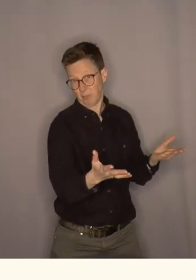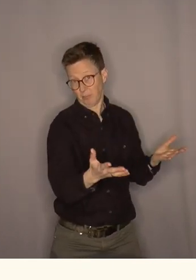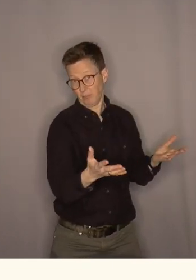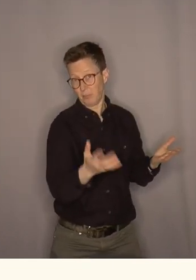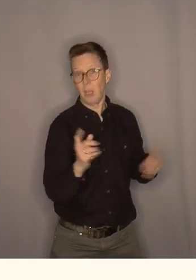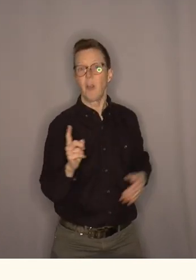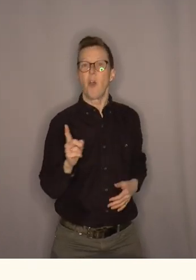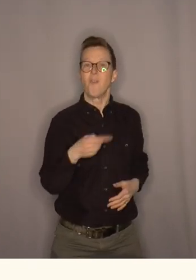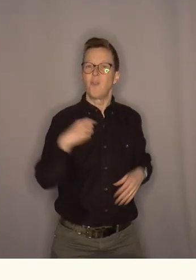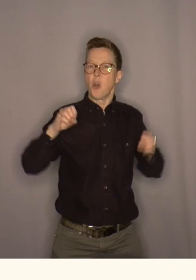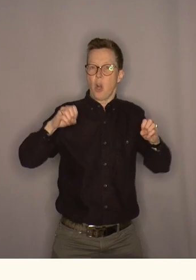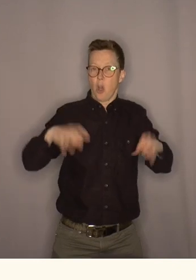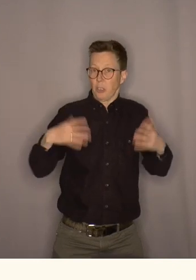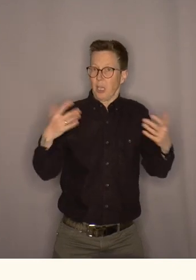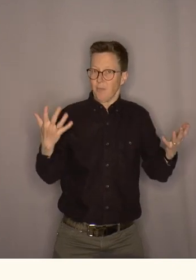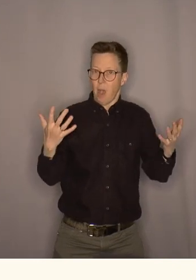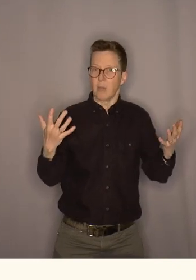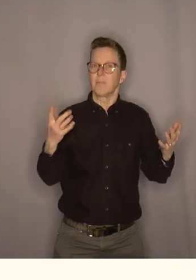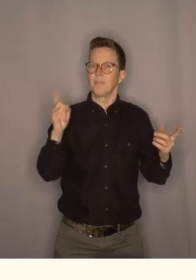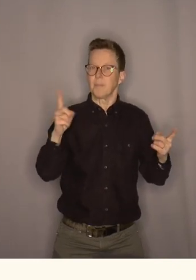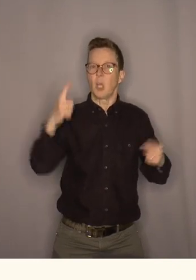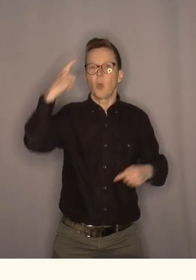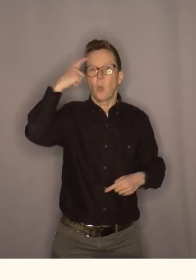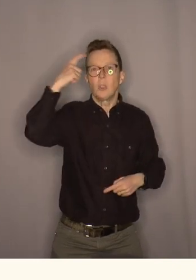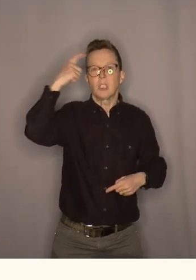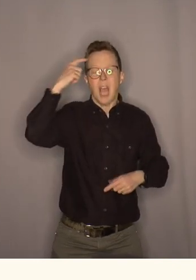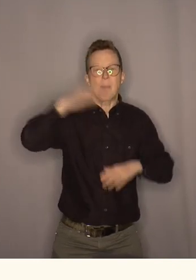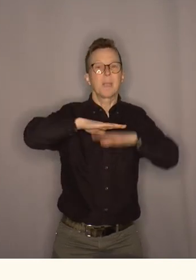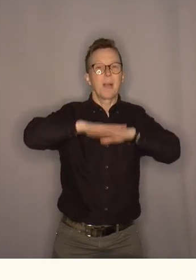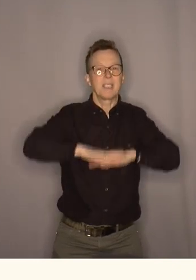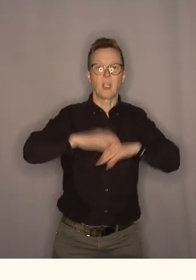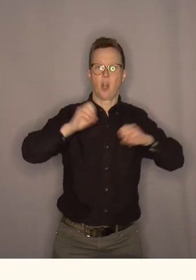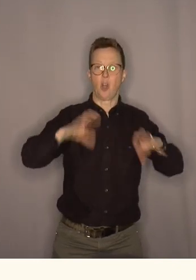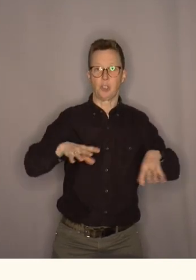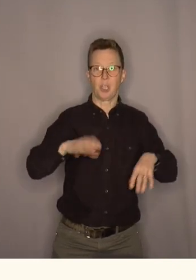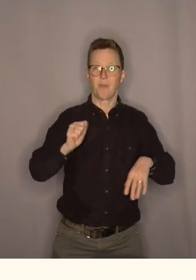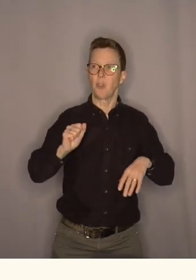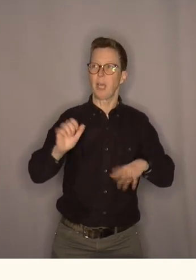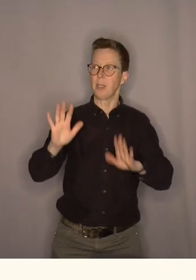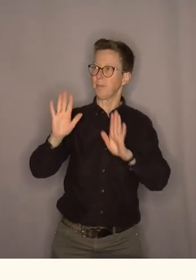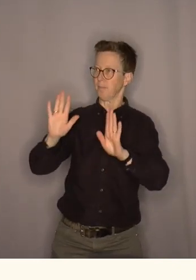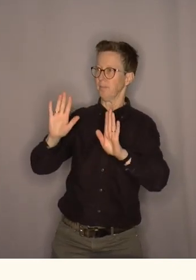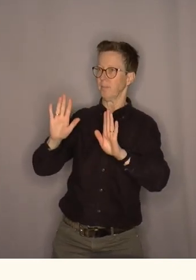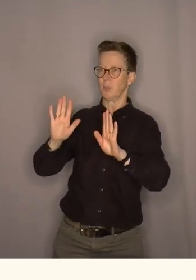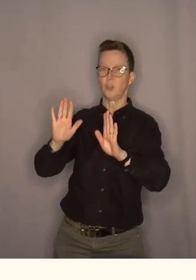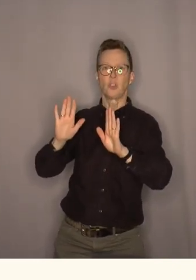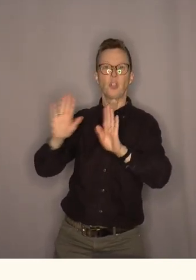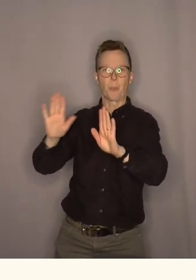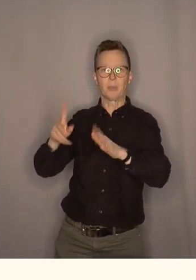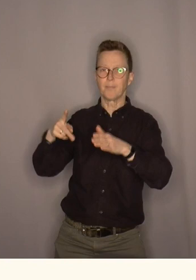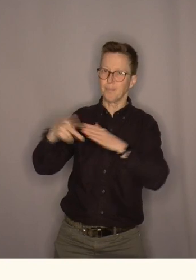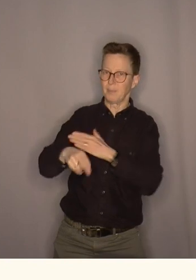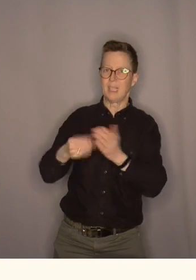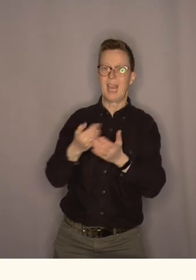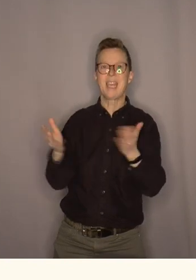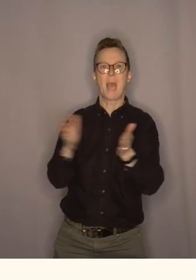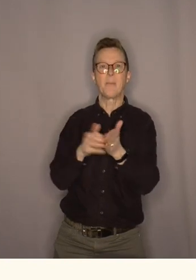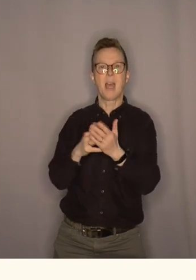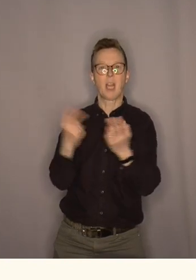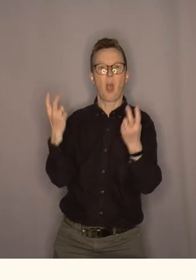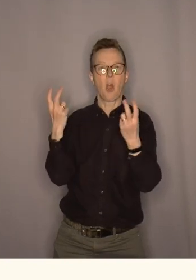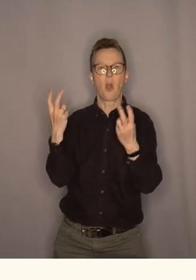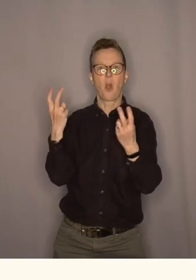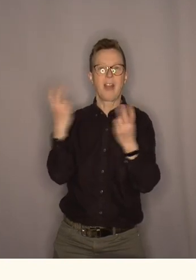vår løsning den er derimot kunnskapsbasert for det å si nei til mer oljeretting det er å si ja til klimaforskningen